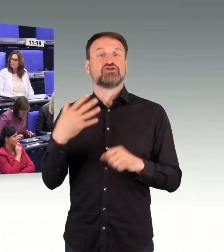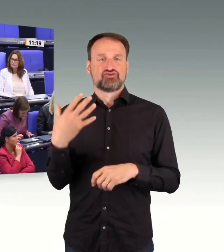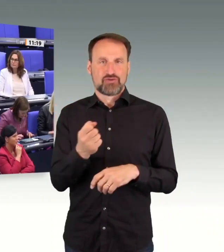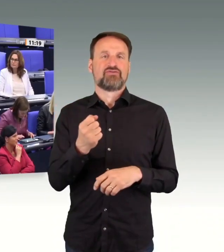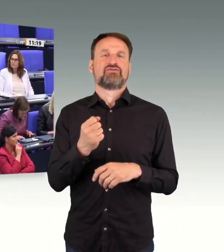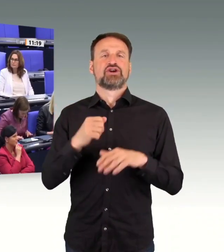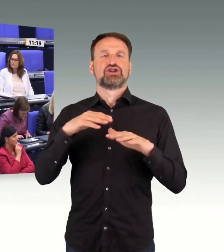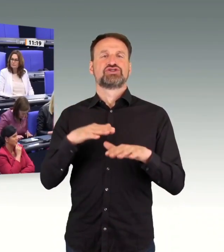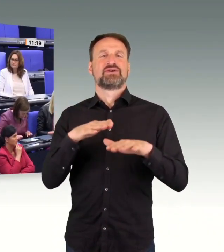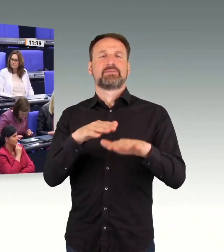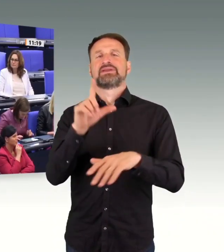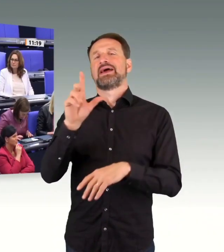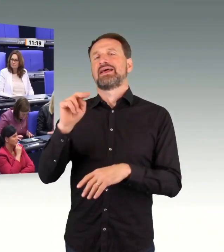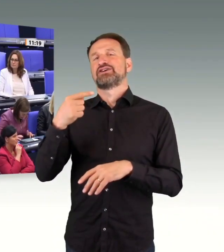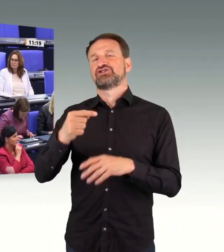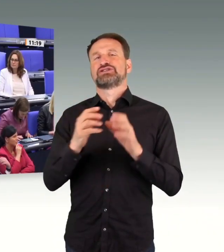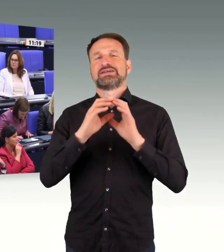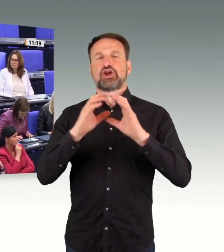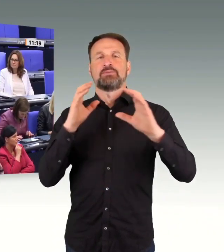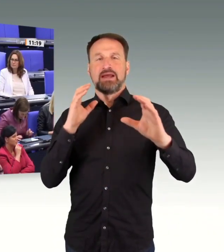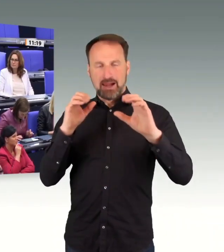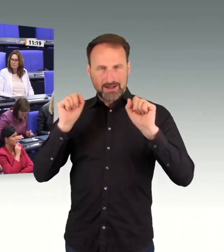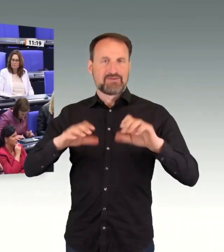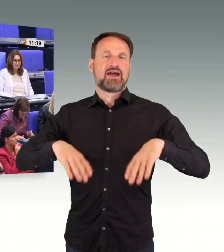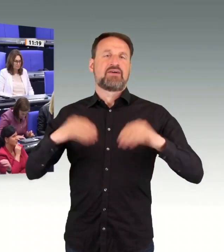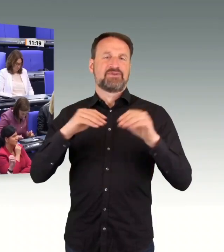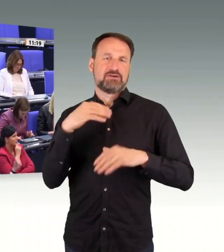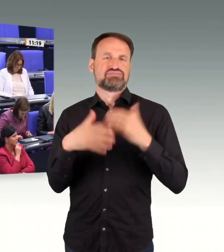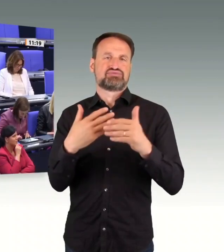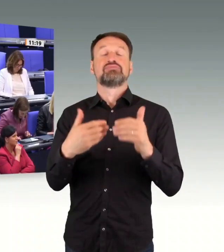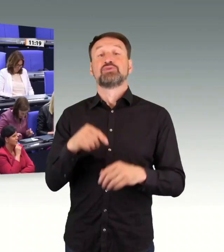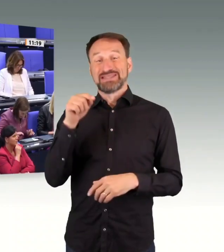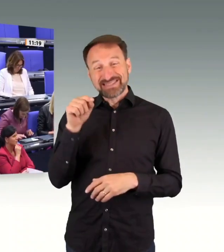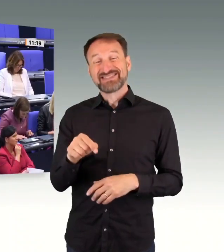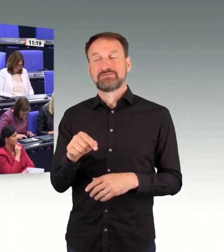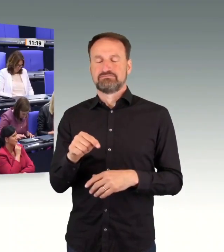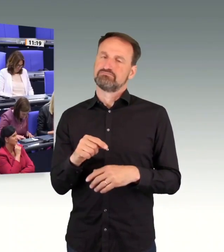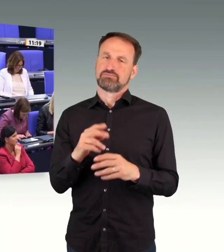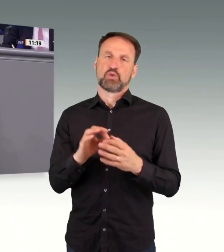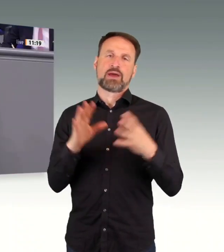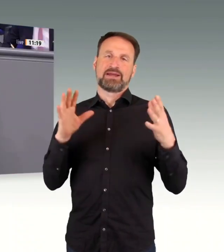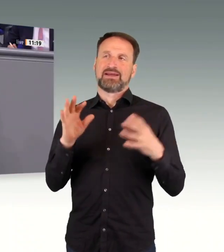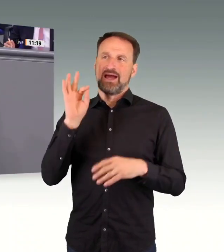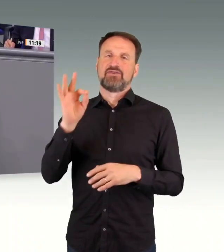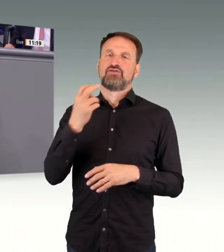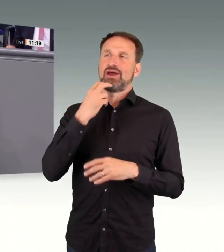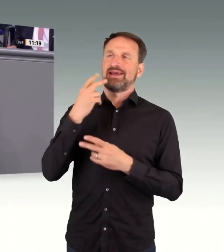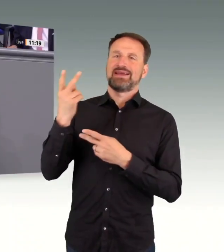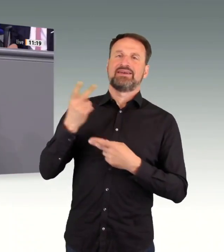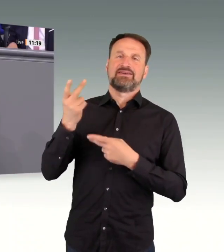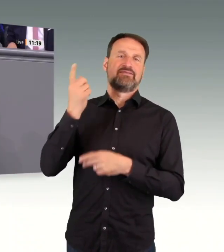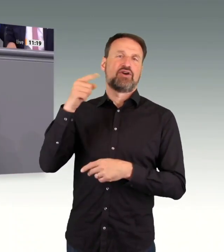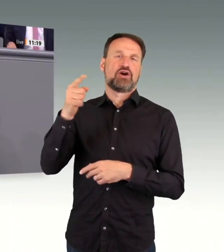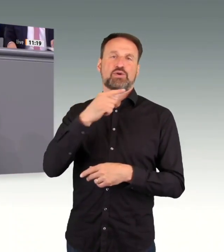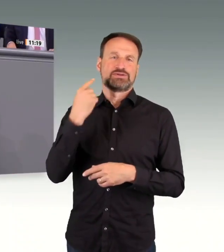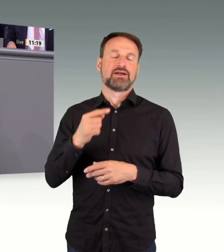und dass wir damit einen entscheidenden Beitrag zu dieser Energieunabhängigkeit leisten werden. Und ich möchte das Beispiel auch noch an zweiter